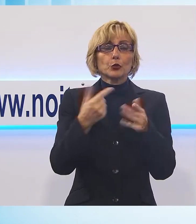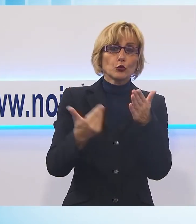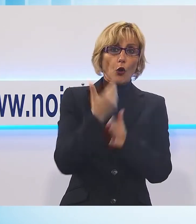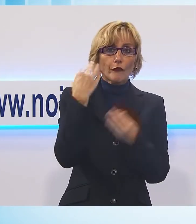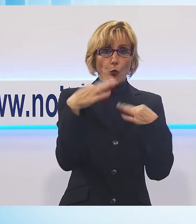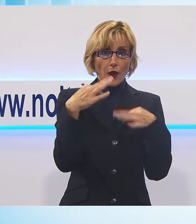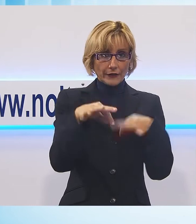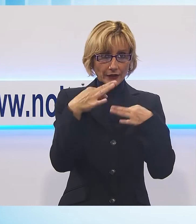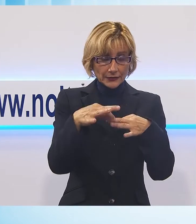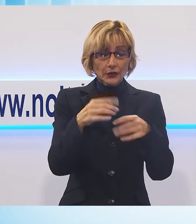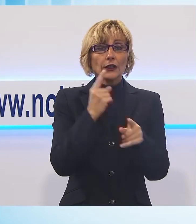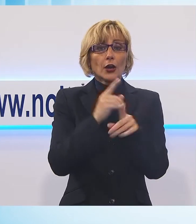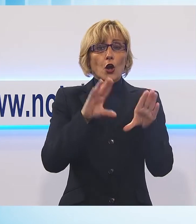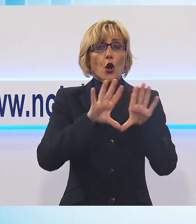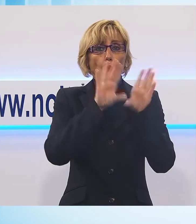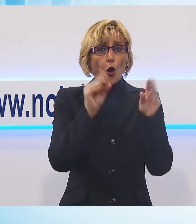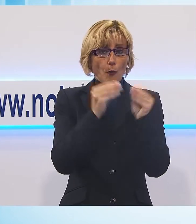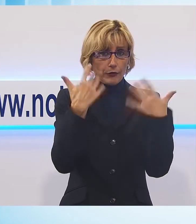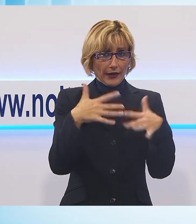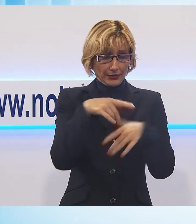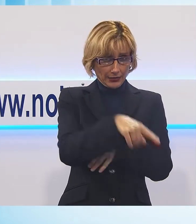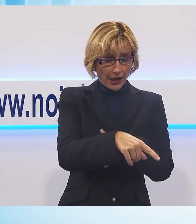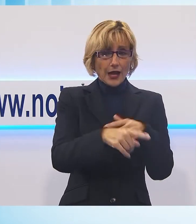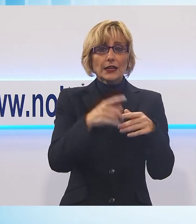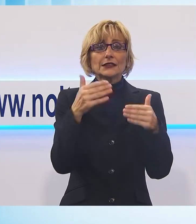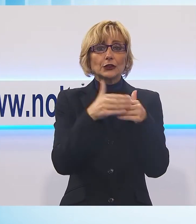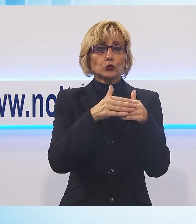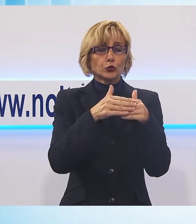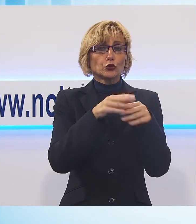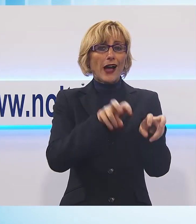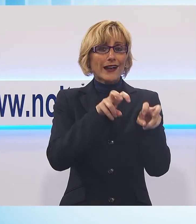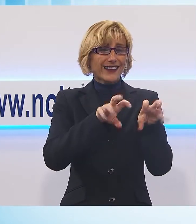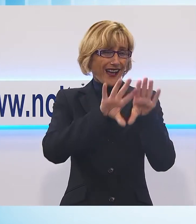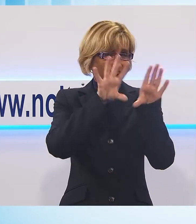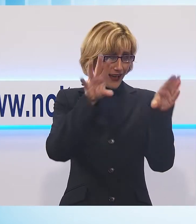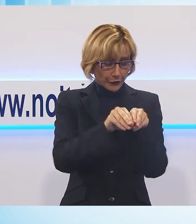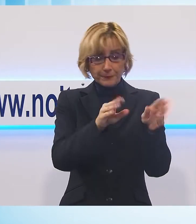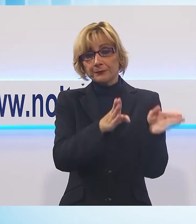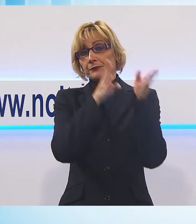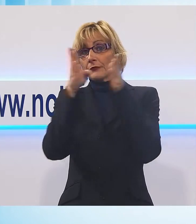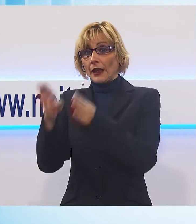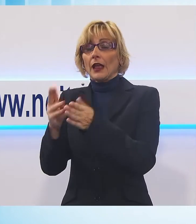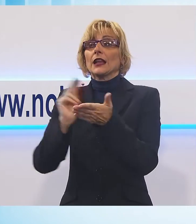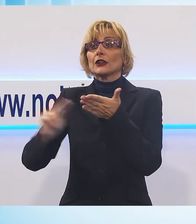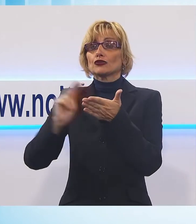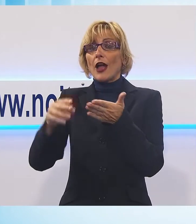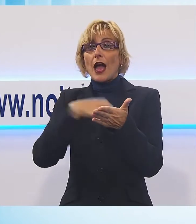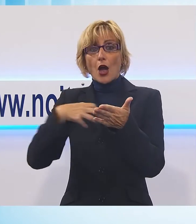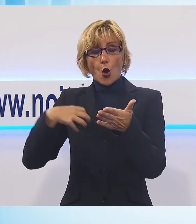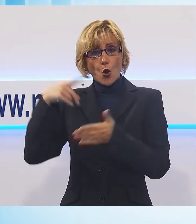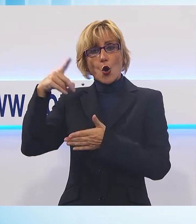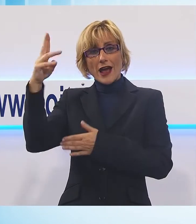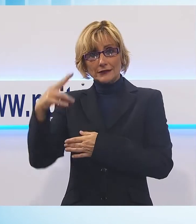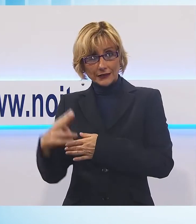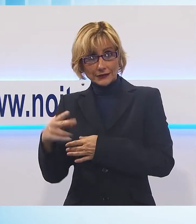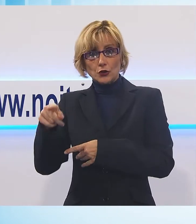per completare la riqualificazione generale dell'Istituto Agrario sul Passaglia sul liceo artistico di Via Fillungo oggi